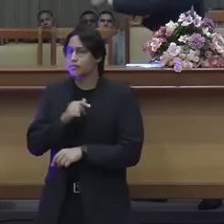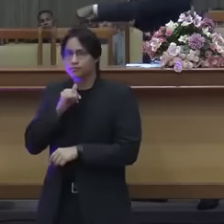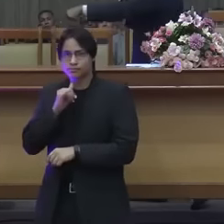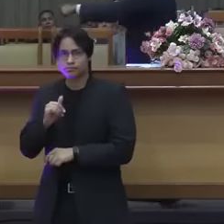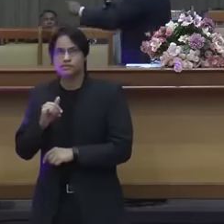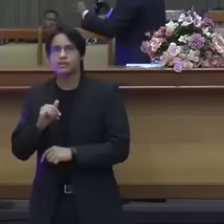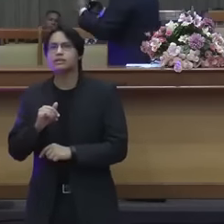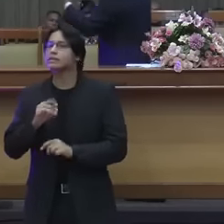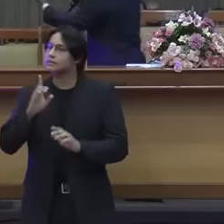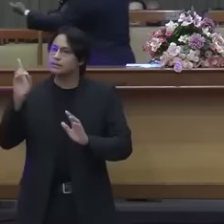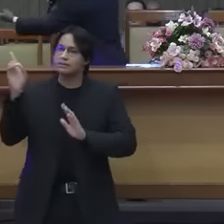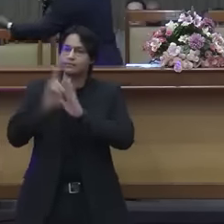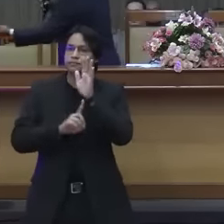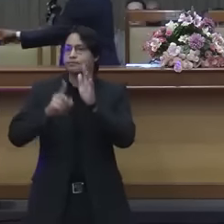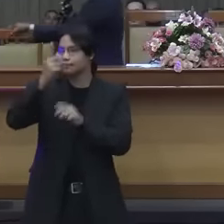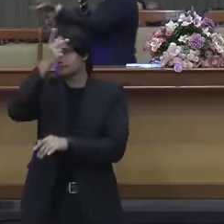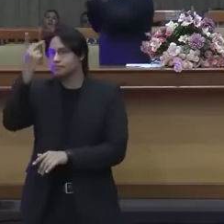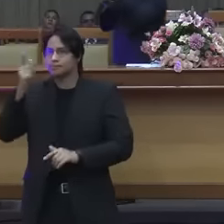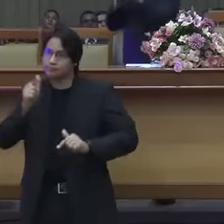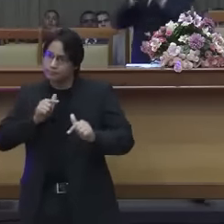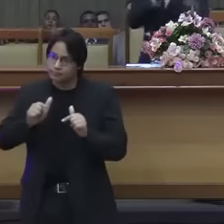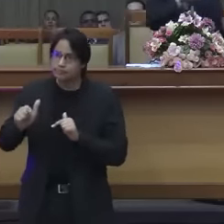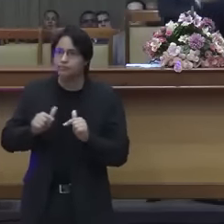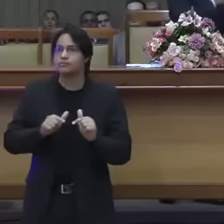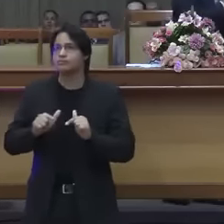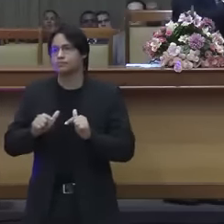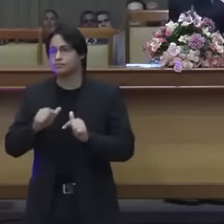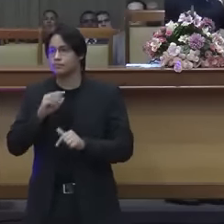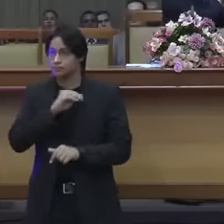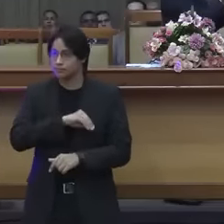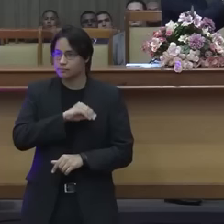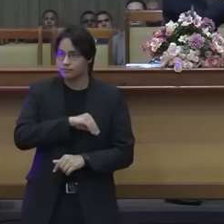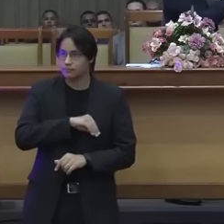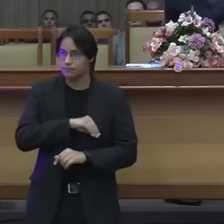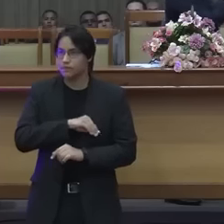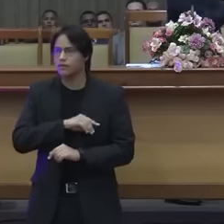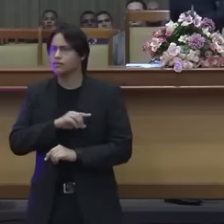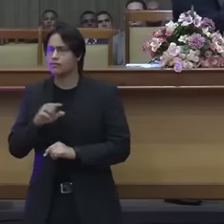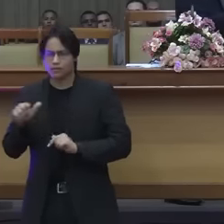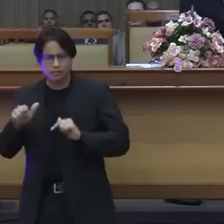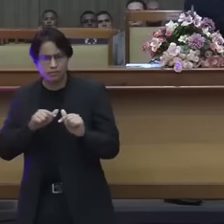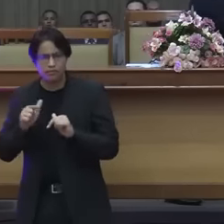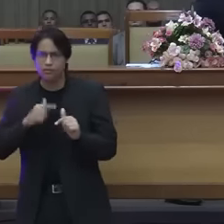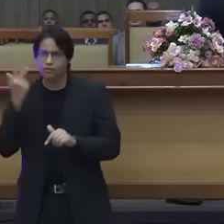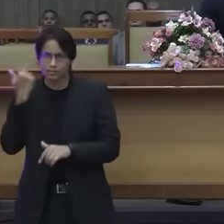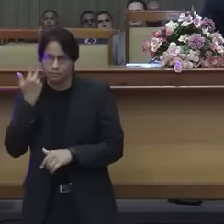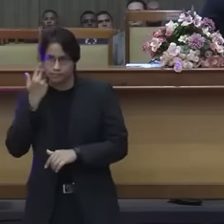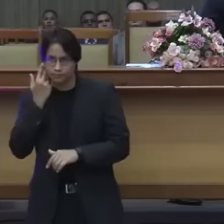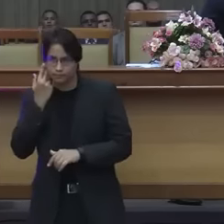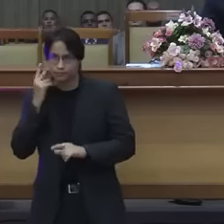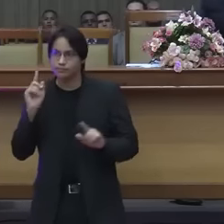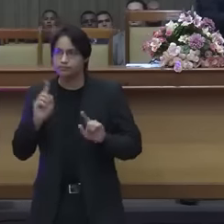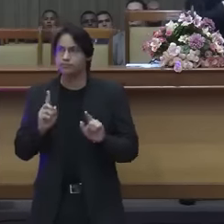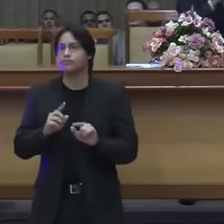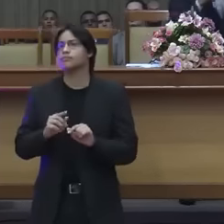seu salário, ele não está falando de trabalhador normal, ele está falando de trabalhador cultual.